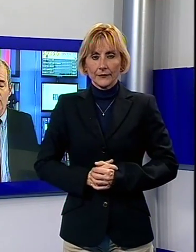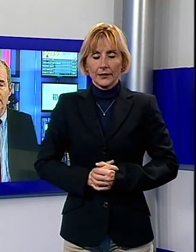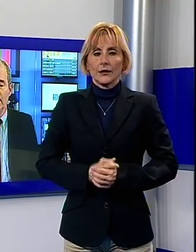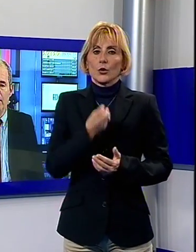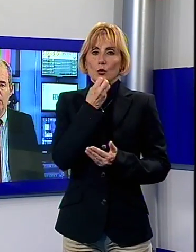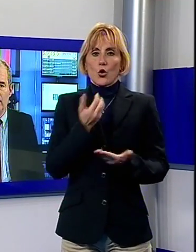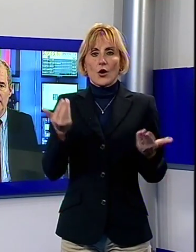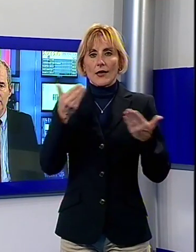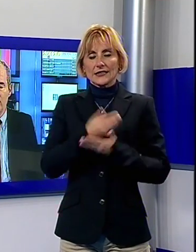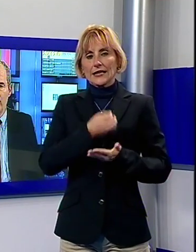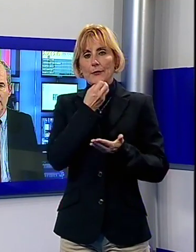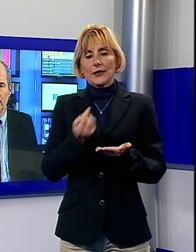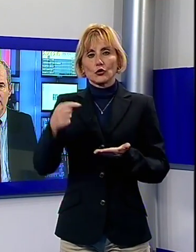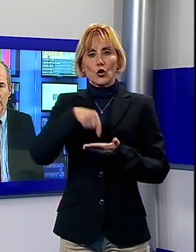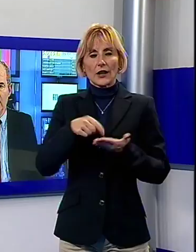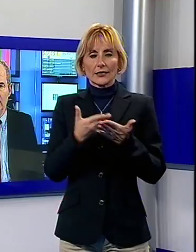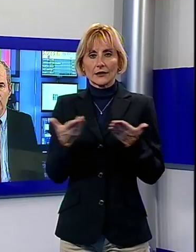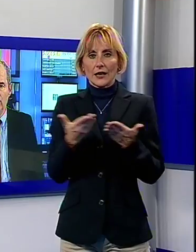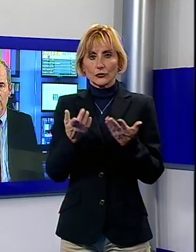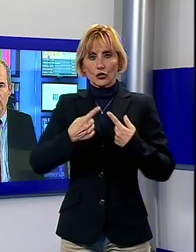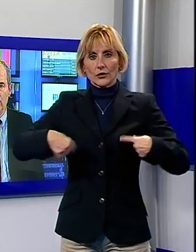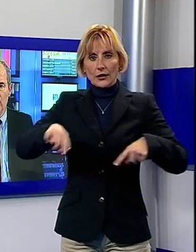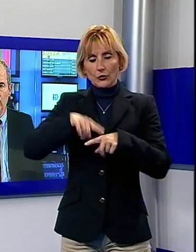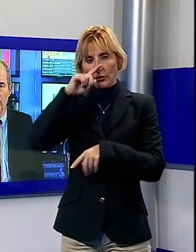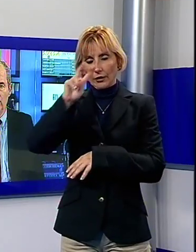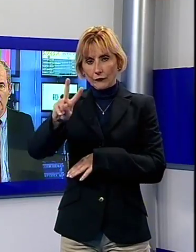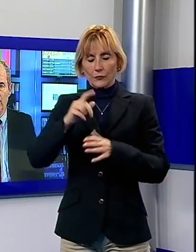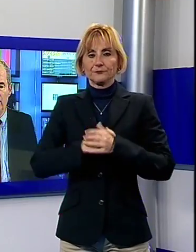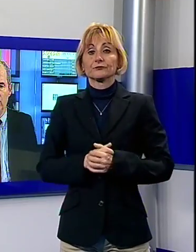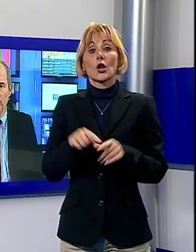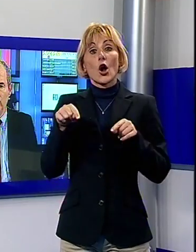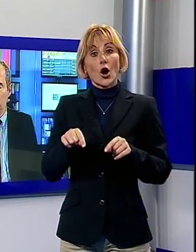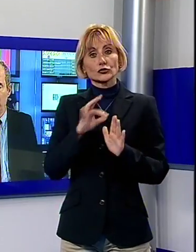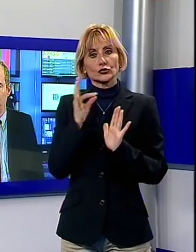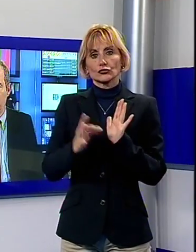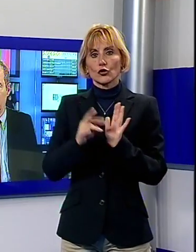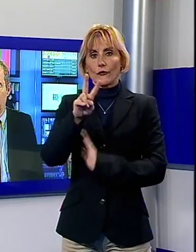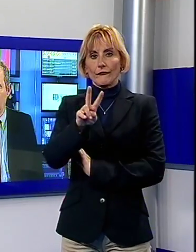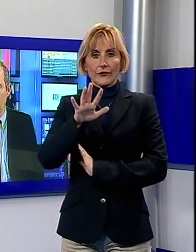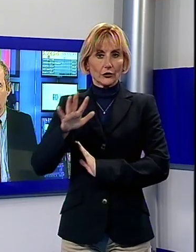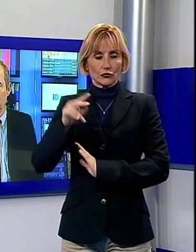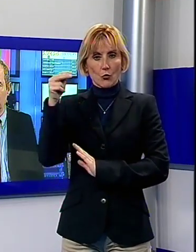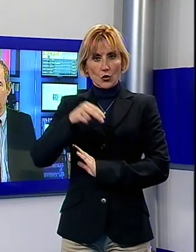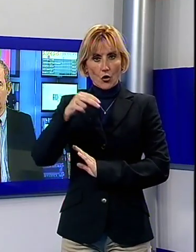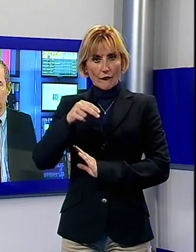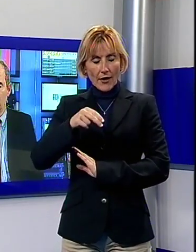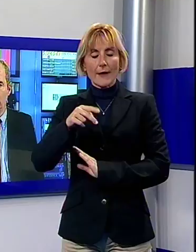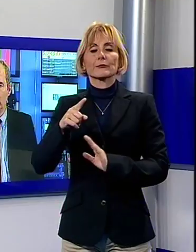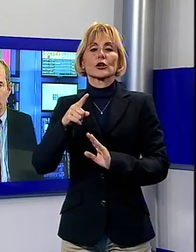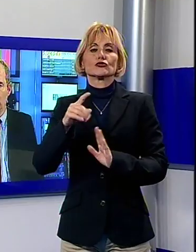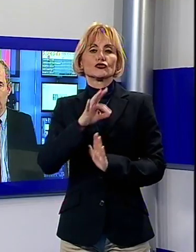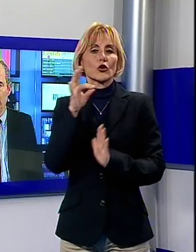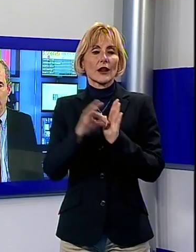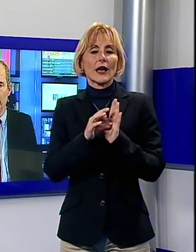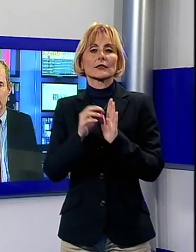Buonasera e ben trovati a questa nuova edizione del TG Noi, oggi il 25 novembre è la giornata dedicata alla lotta